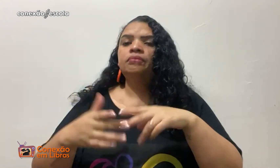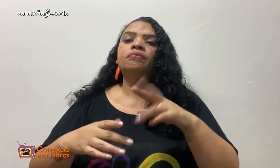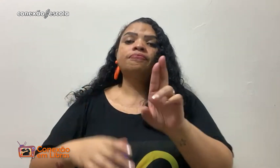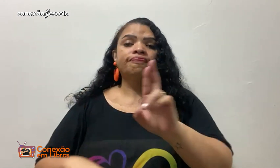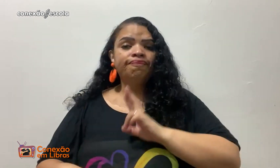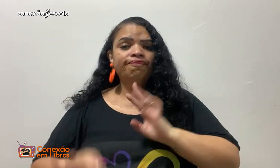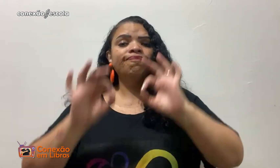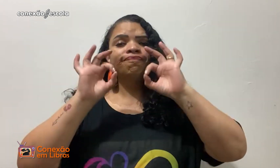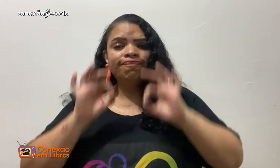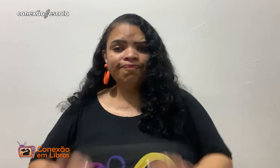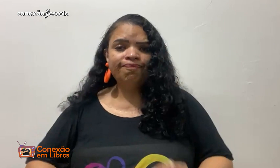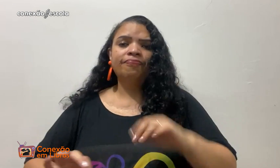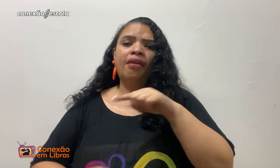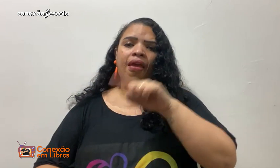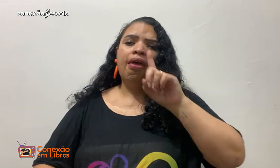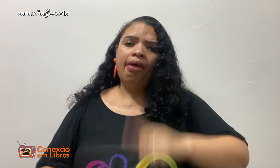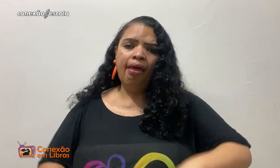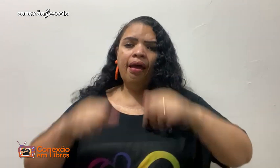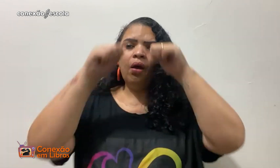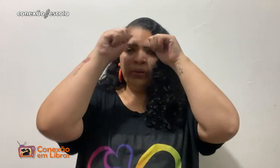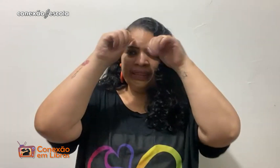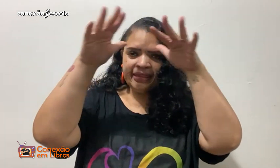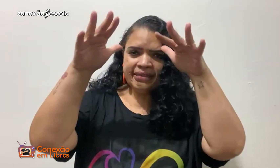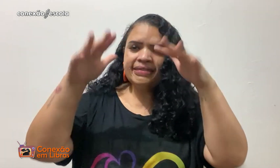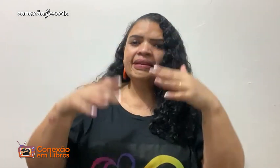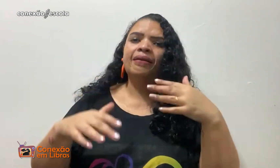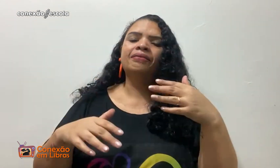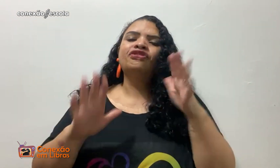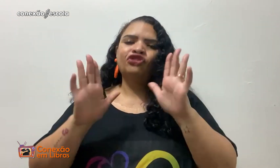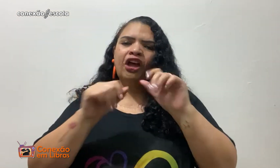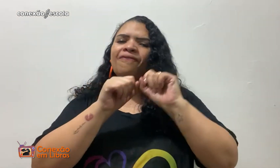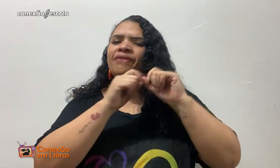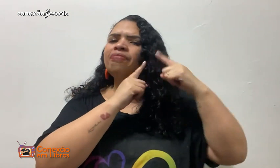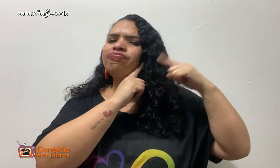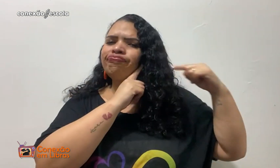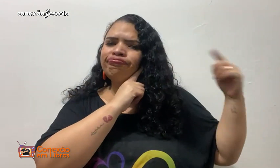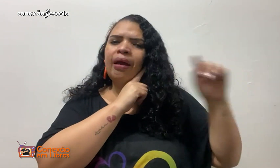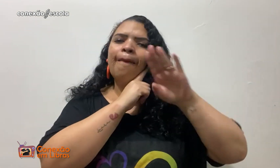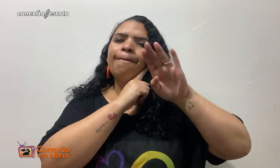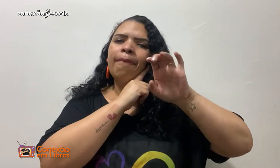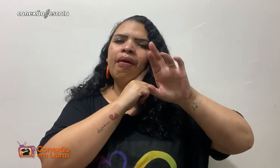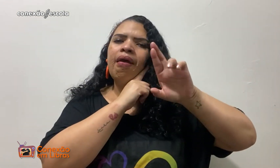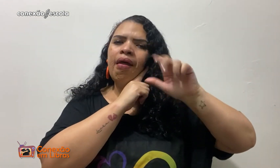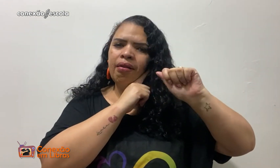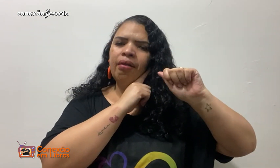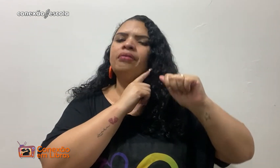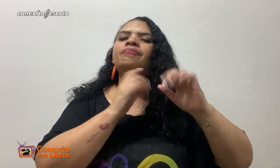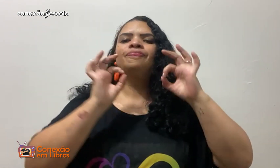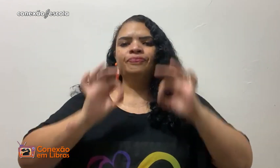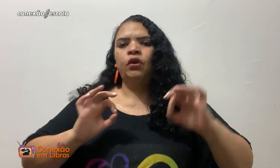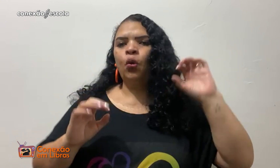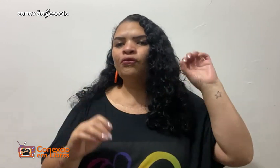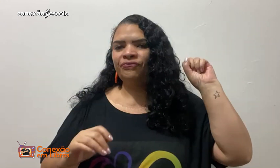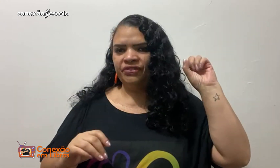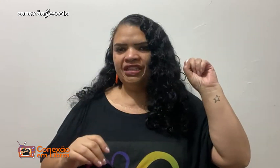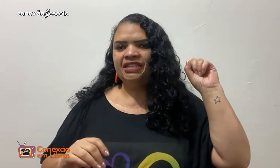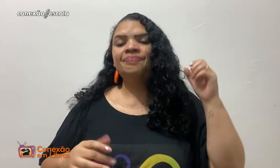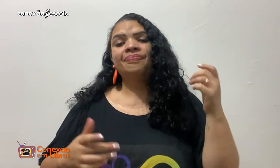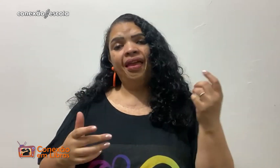neuropsicóloga e ela me deu a confirmação de que minha filha era autista, sim. Ela fez o exame Bera e foi